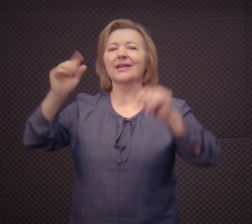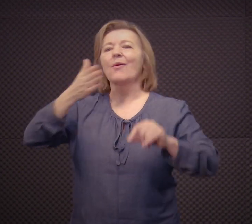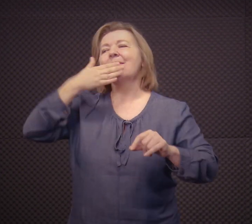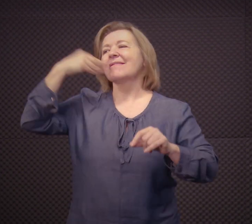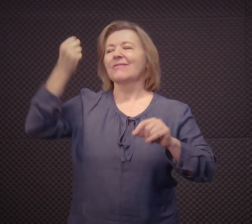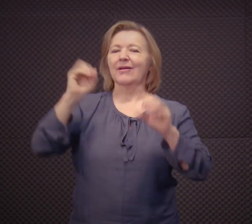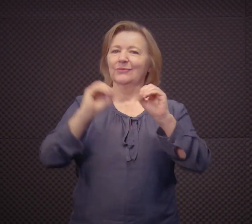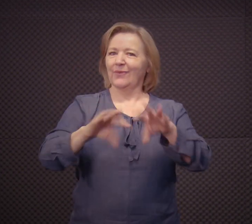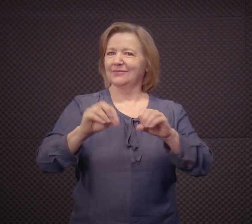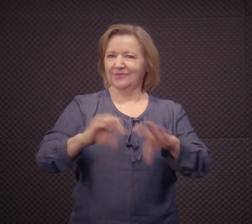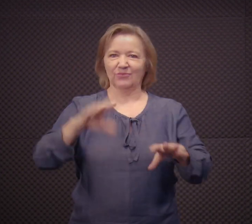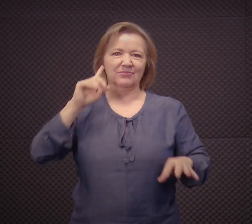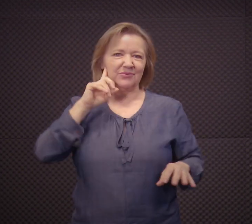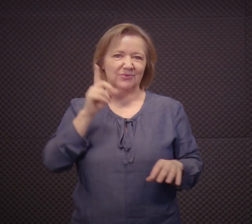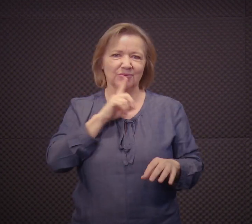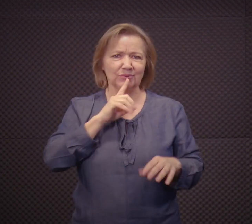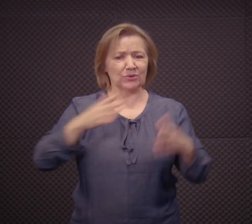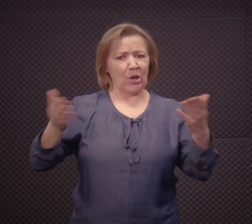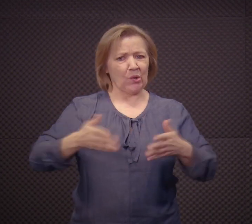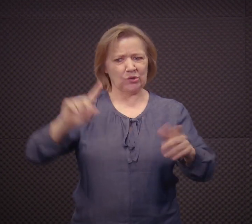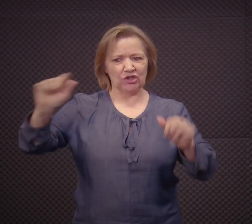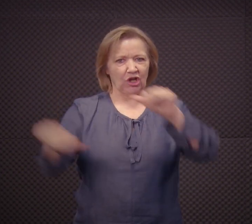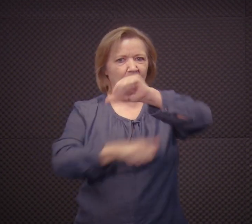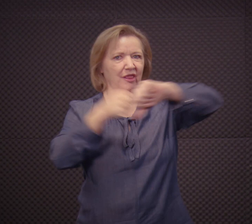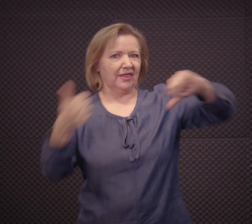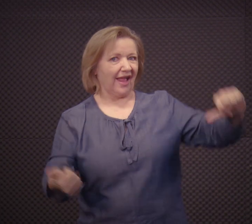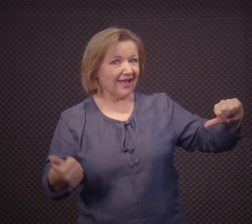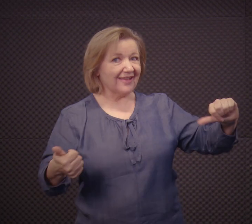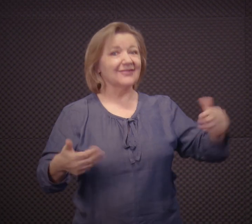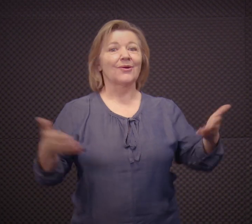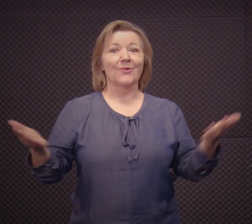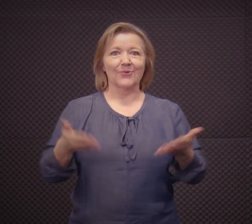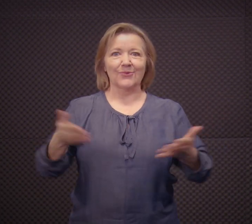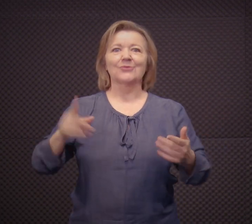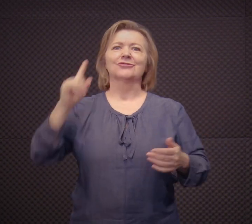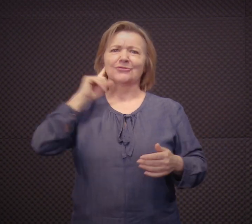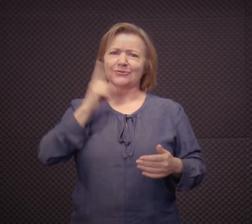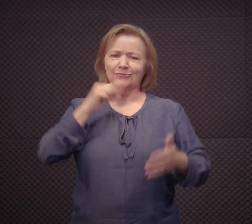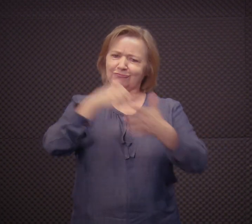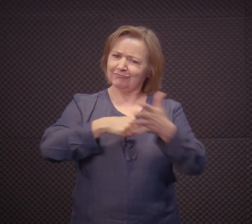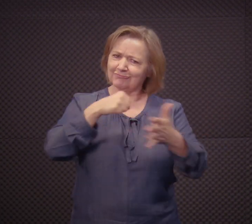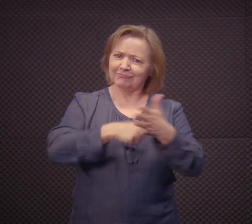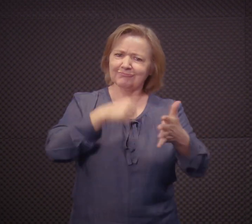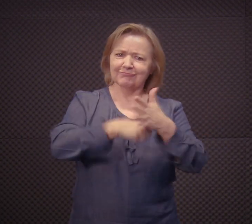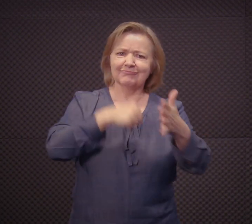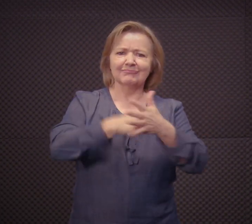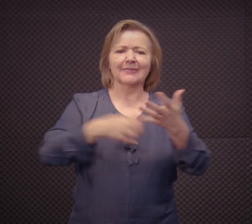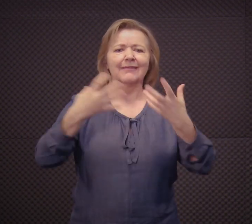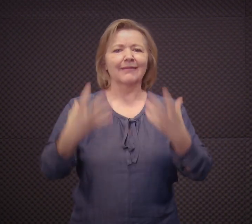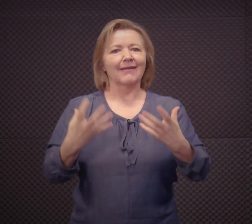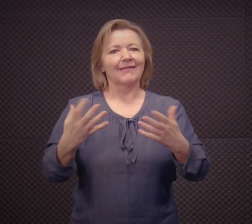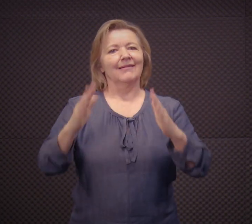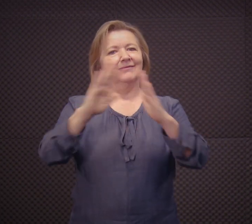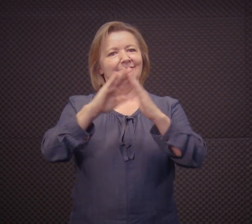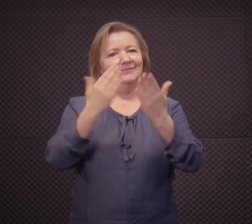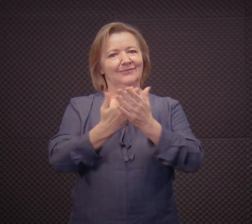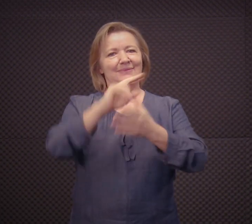Sempre escolhido por, feito escolhas por ouvintes, né? E hoje, através de muita luta,